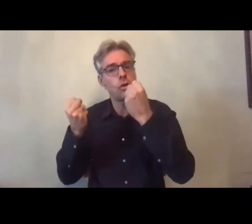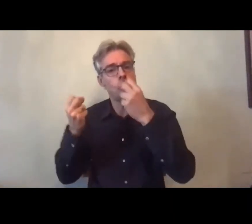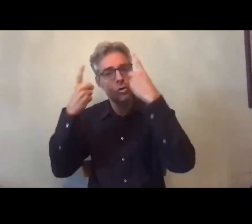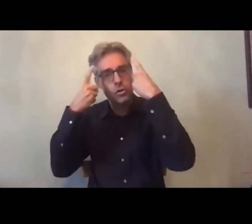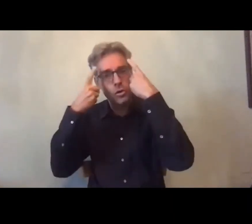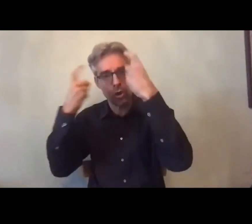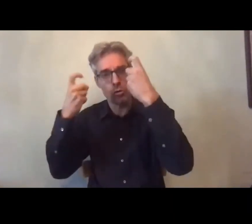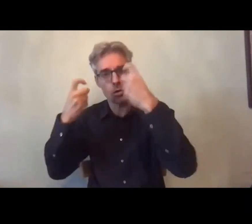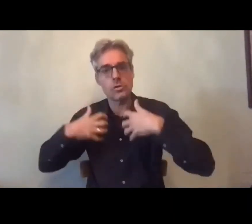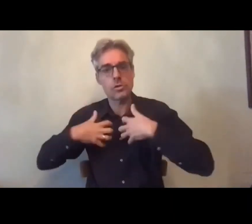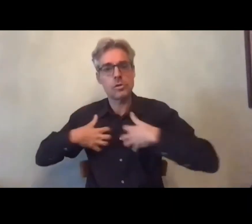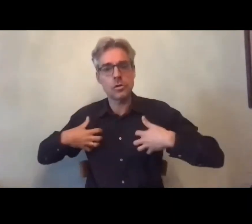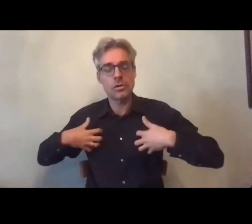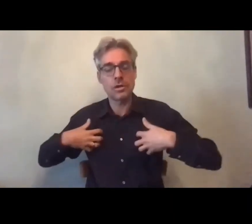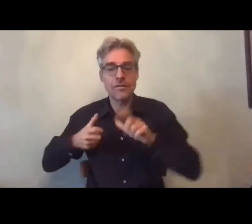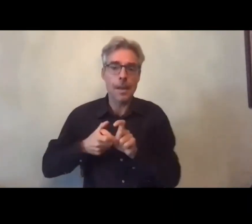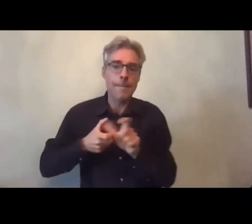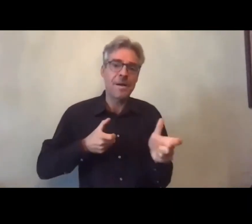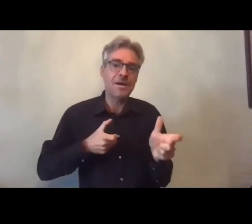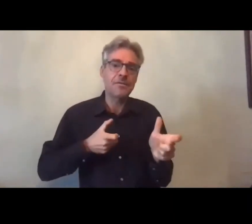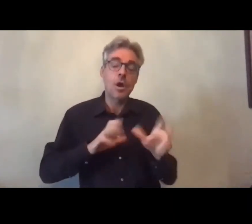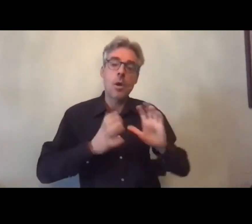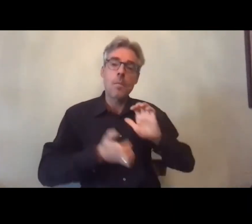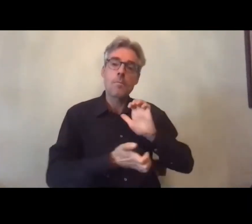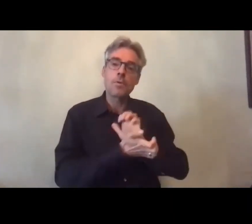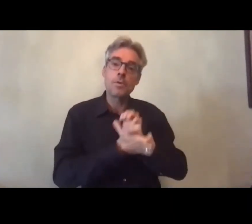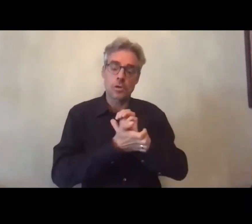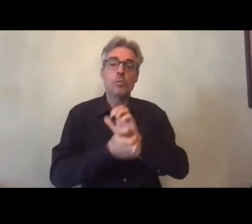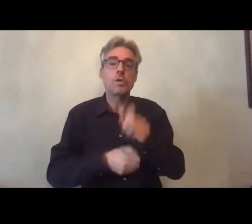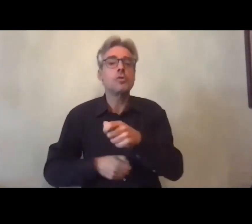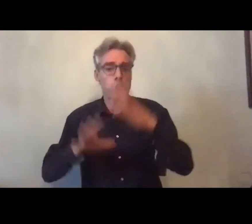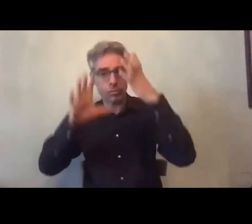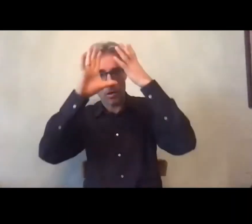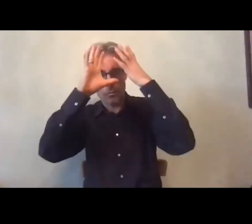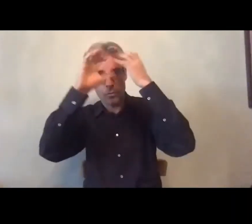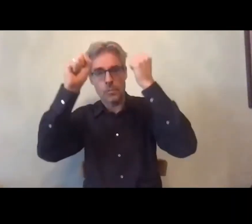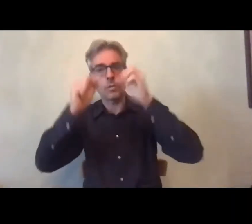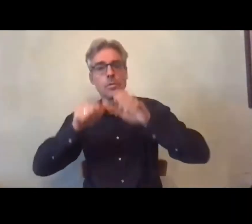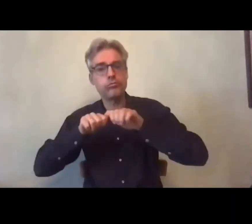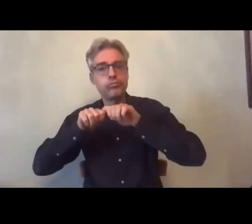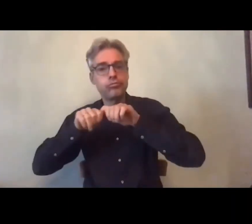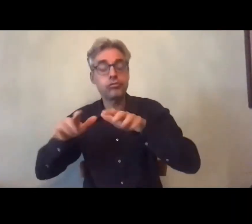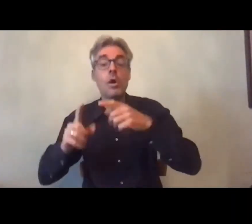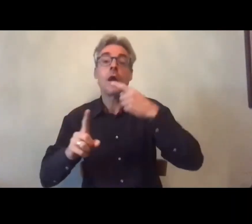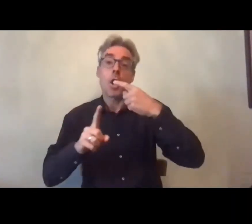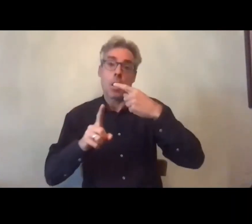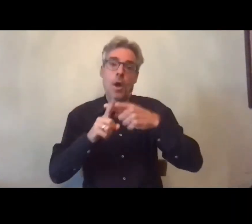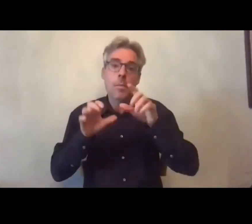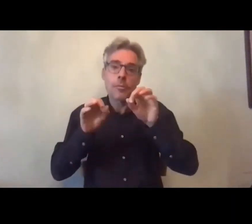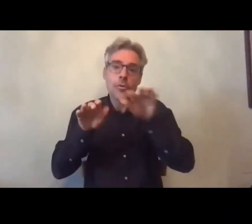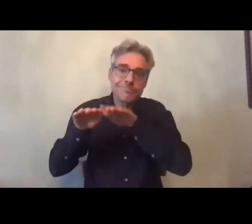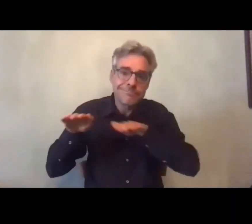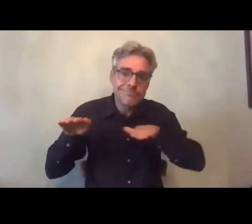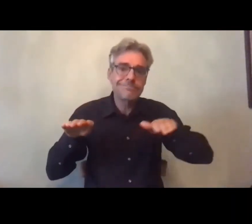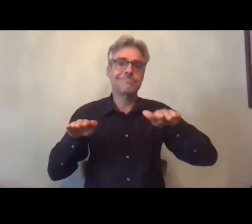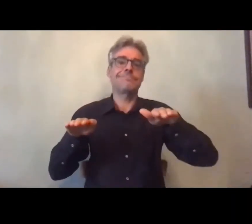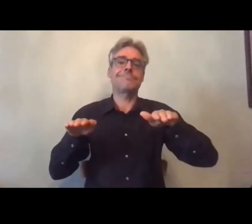le plan scientifique qui débouche sur des publications académiques et qui en même temps amène des